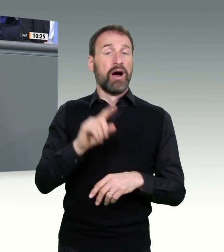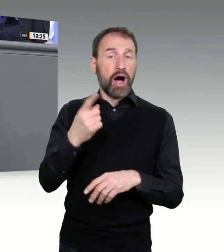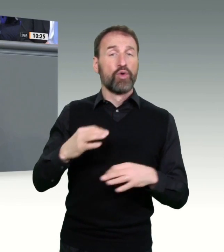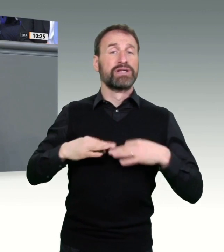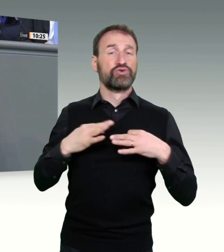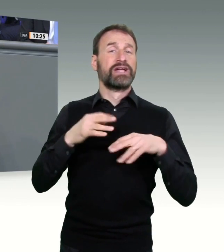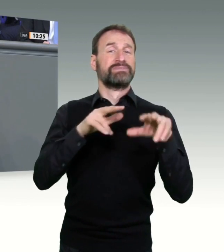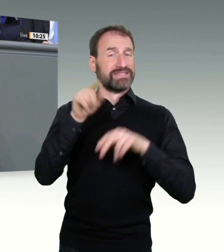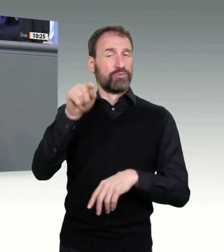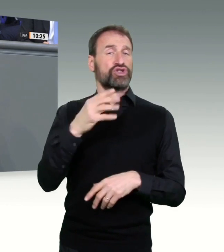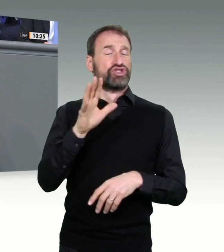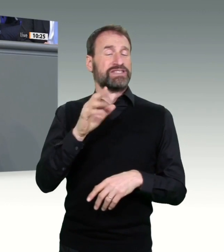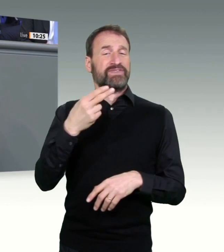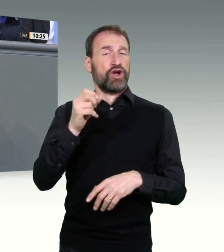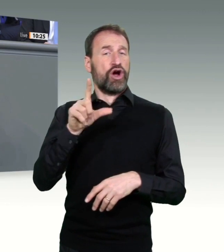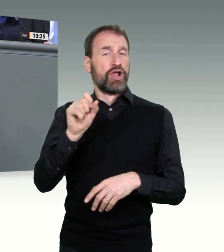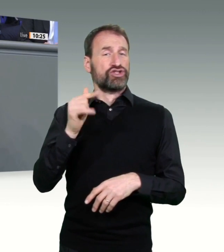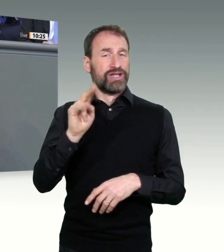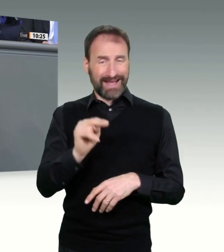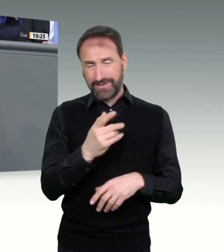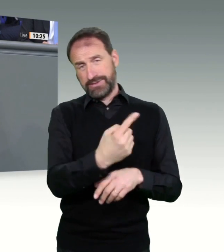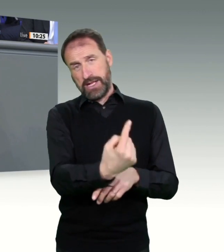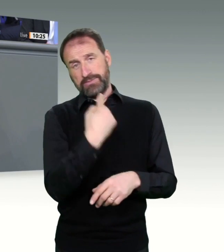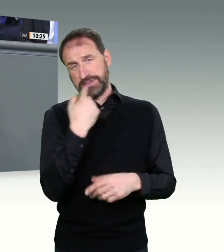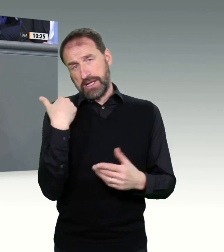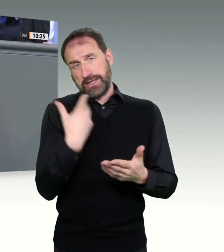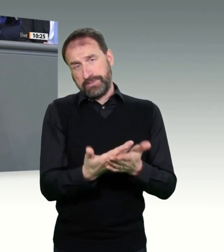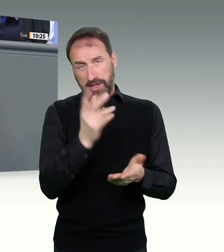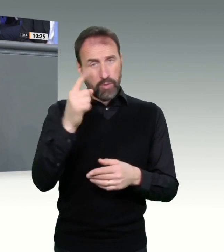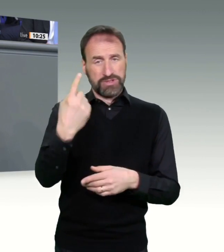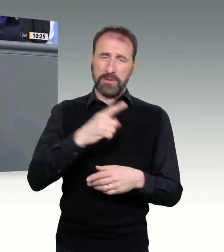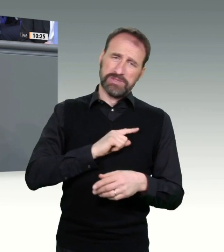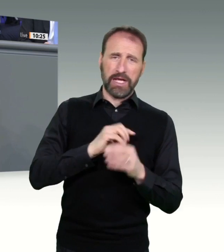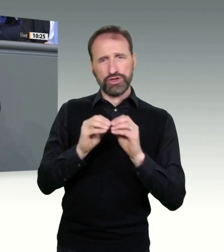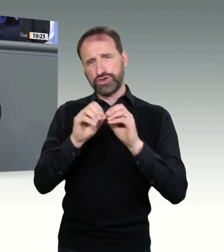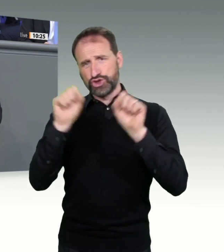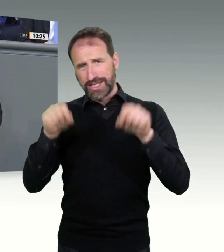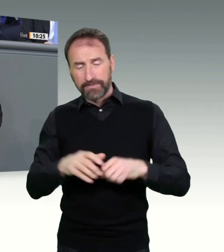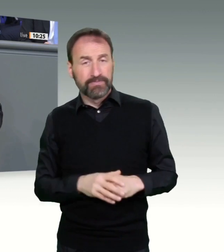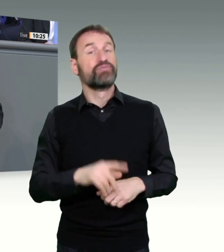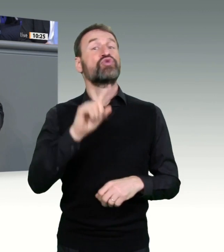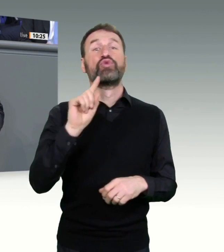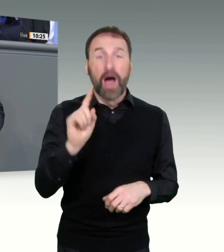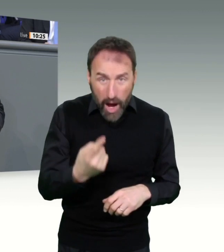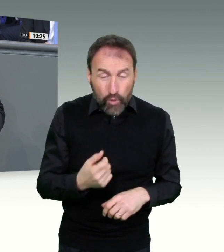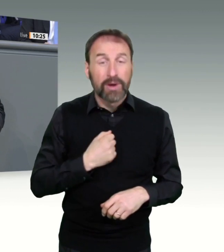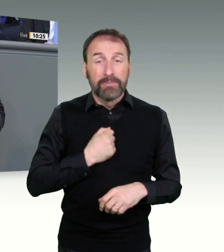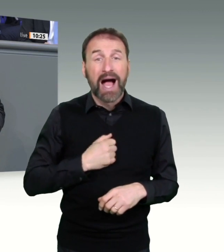das gilt auch zum Beispiel in Baden-Württemberg, wo wir ebenfalls ein eigenes vom Sozialministerium